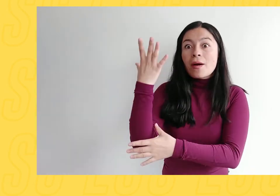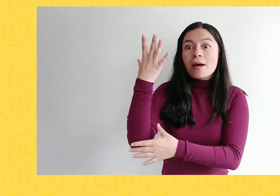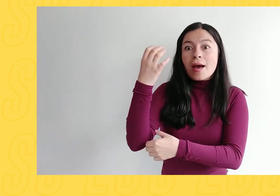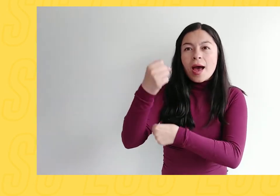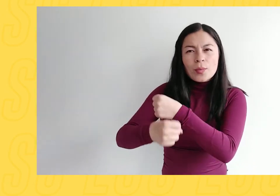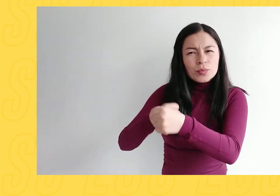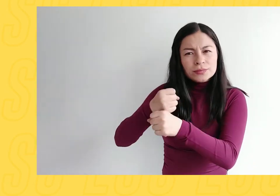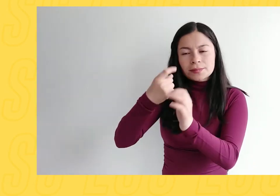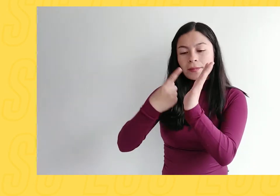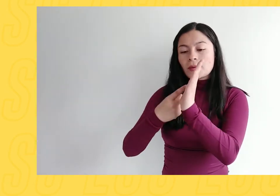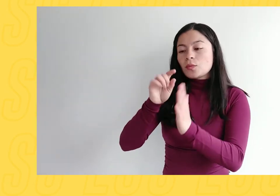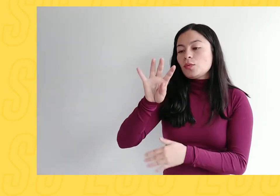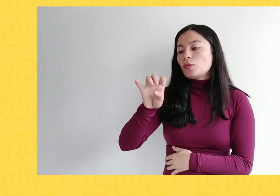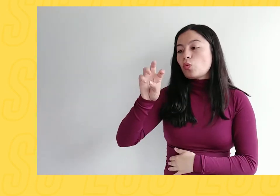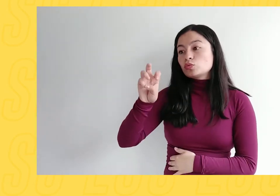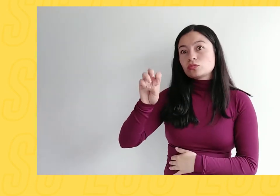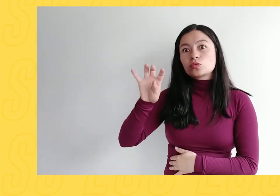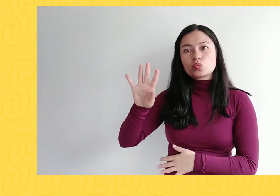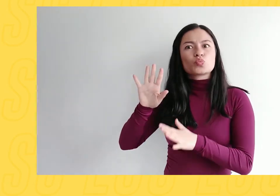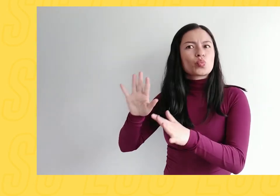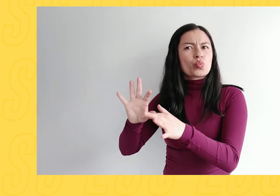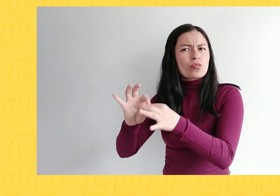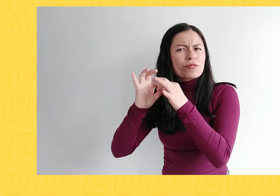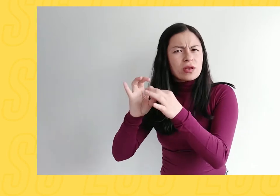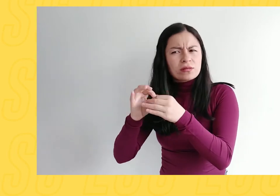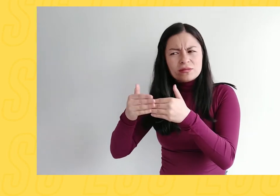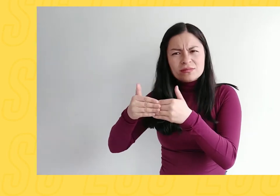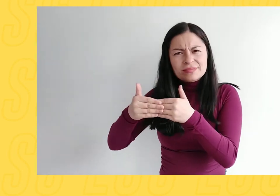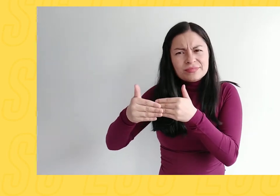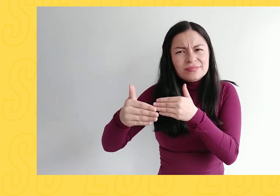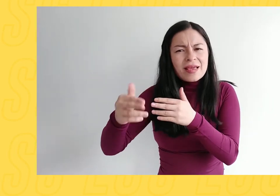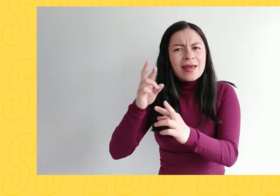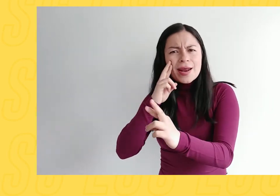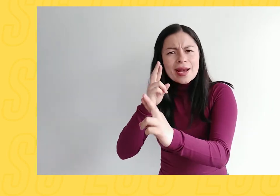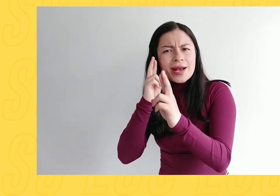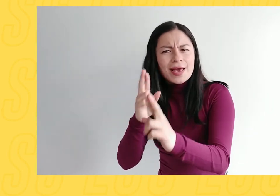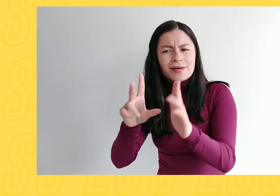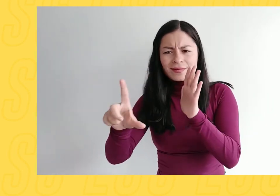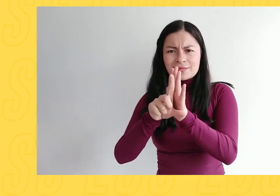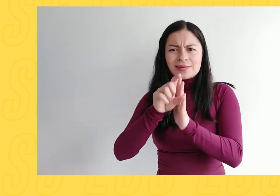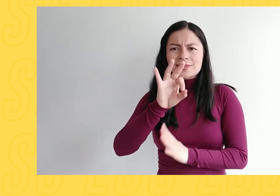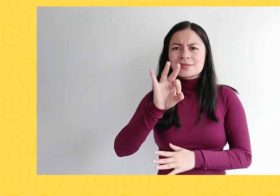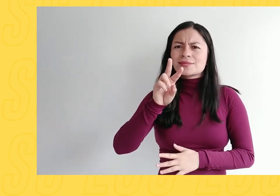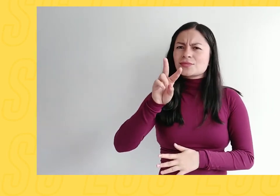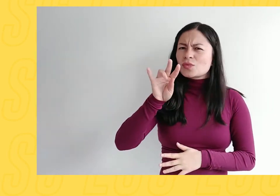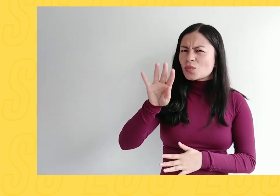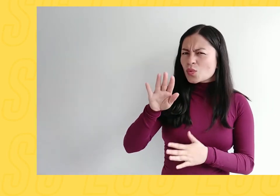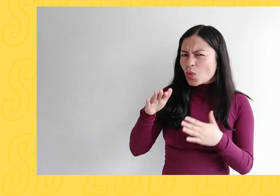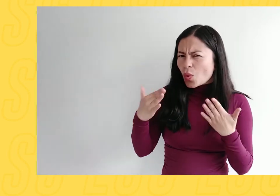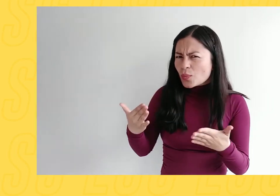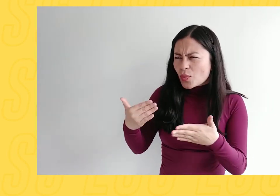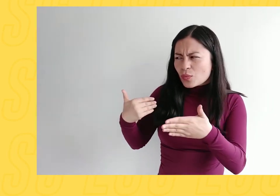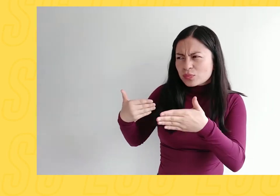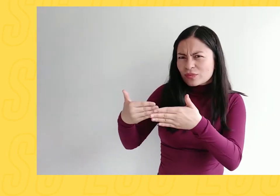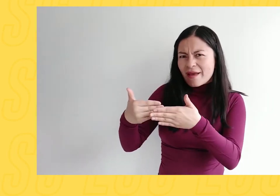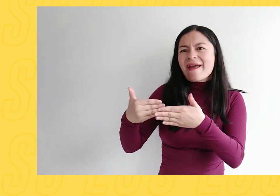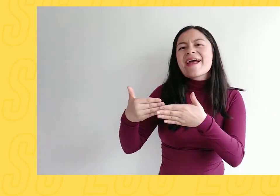después de la creación de penascol en 1984 cuál era su contexto y después de la ley